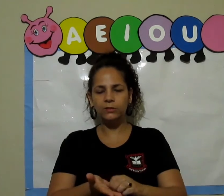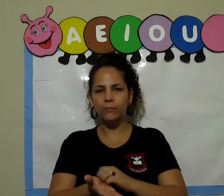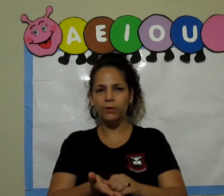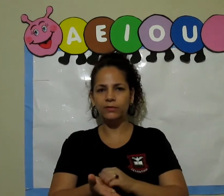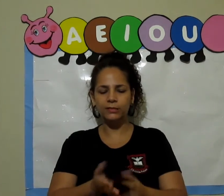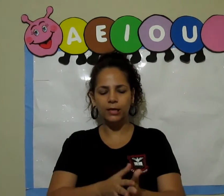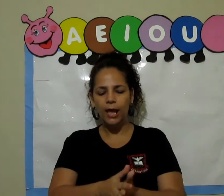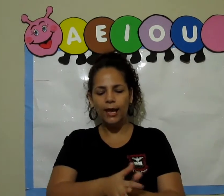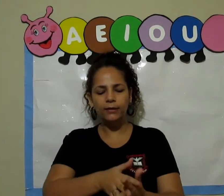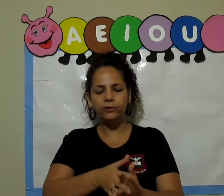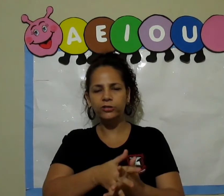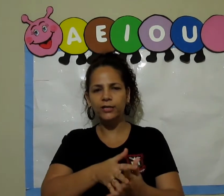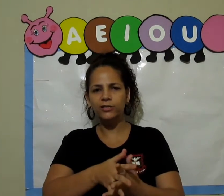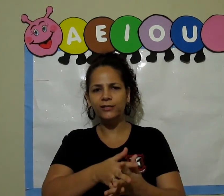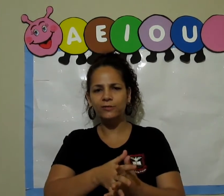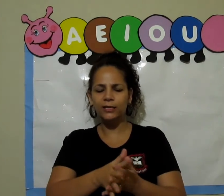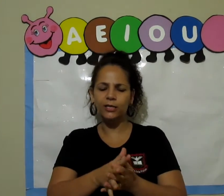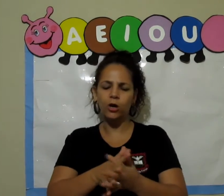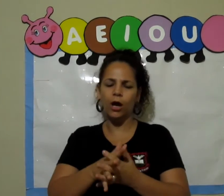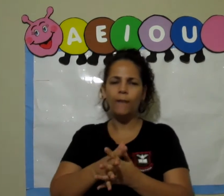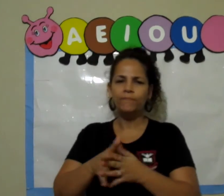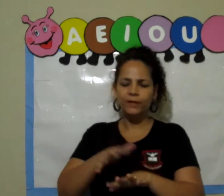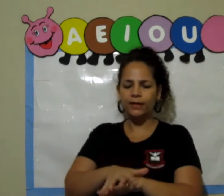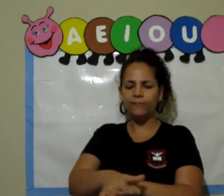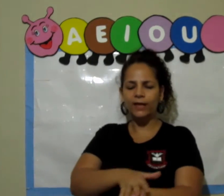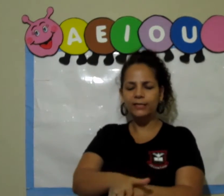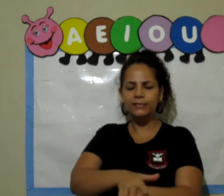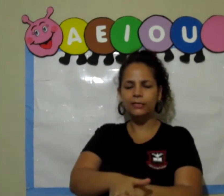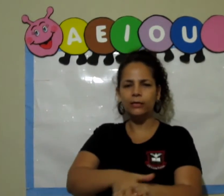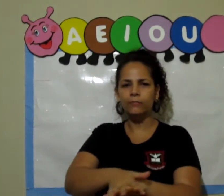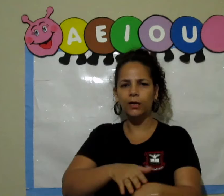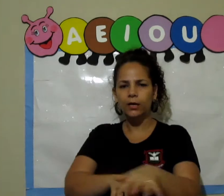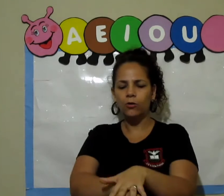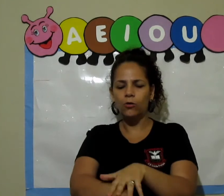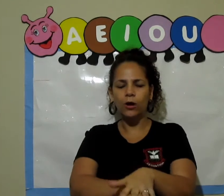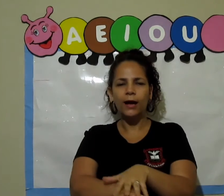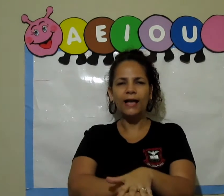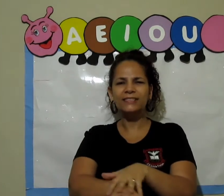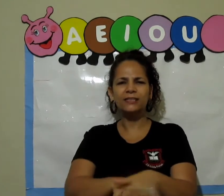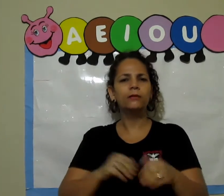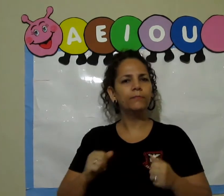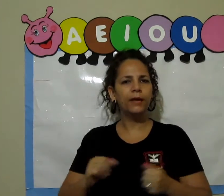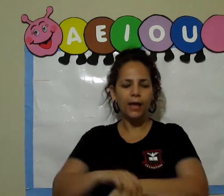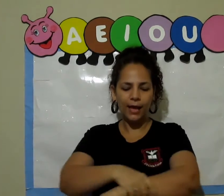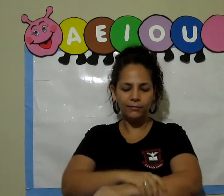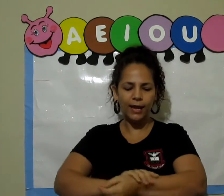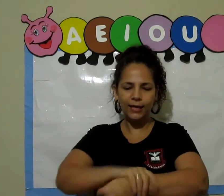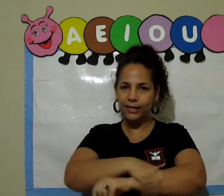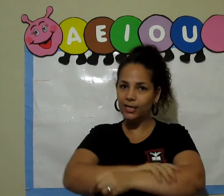sabão, assim, entre os dedinhos aqui, ó. Lavar em cima, ó, assim também. Até aqui,